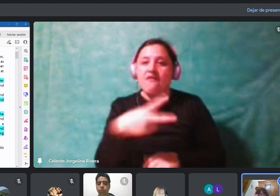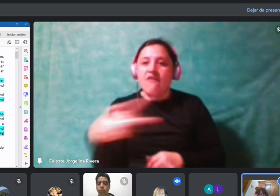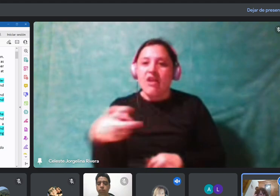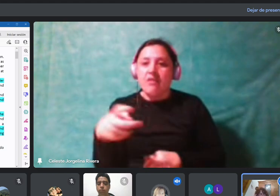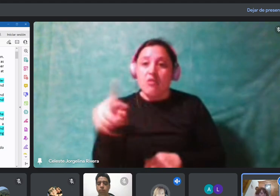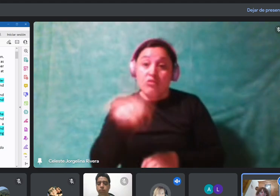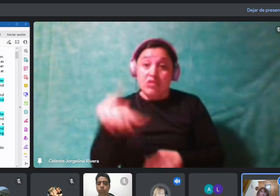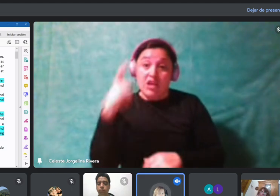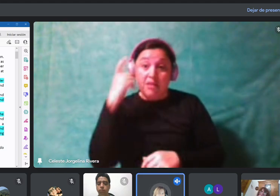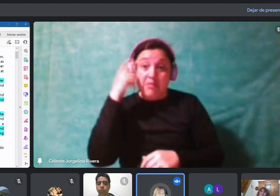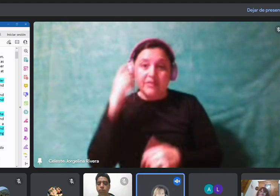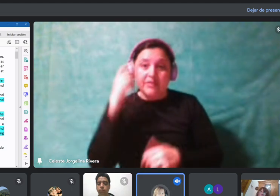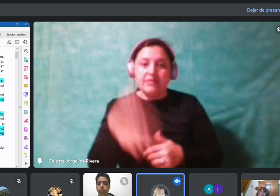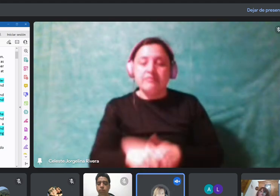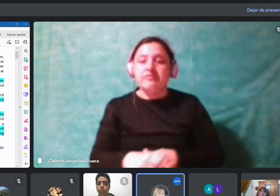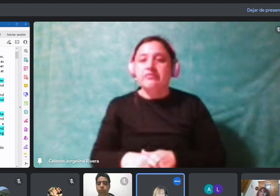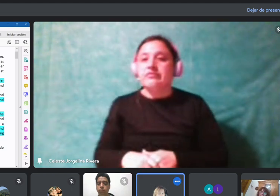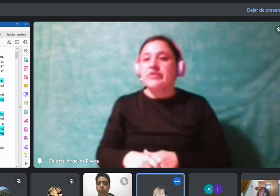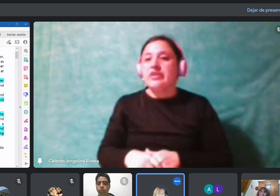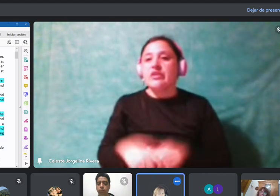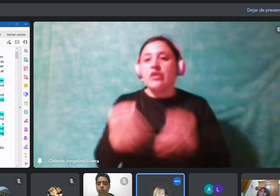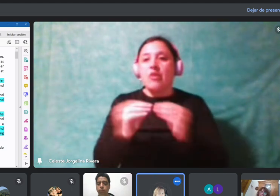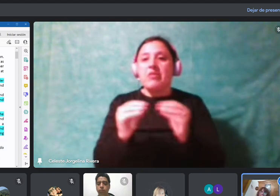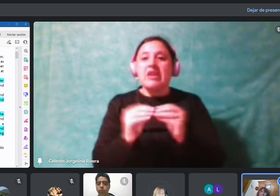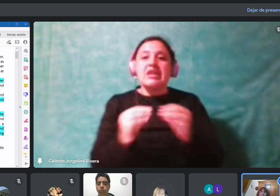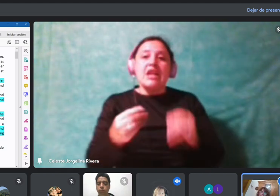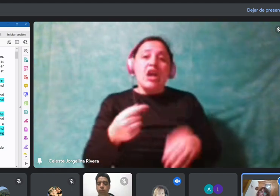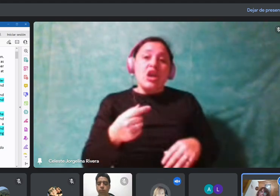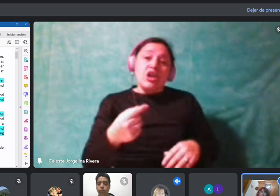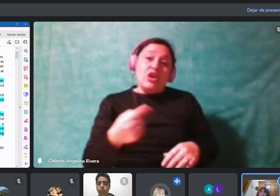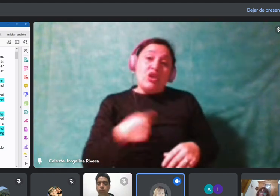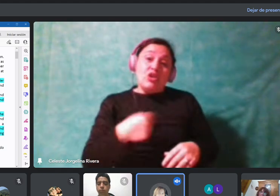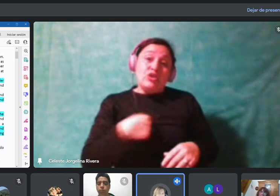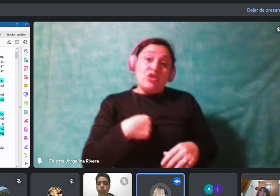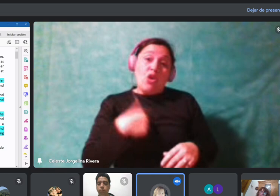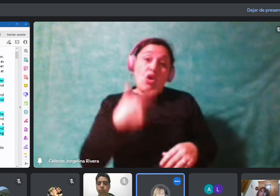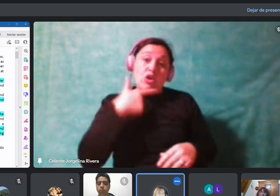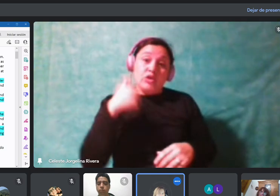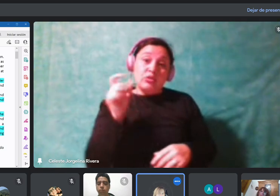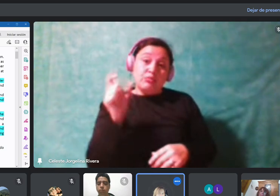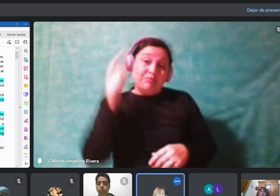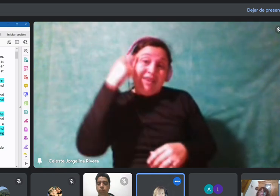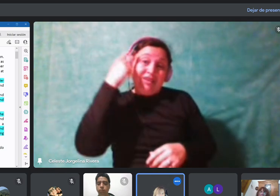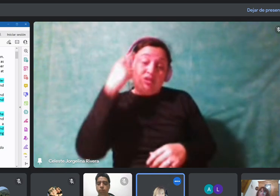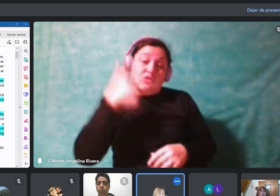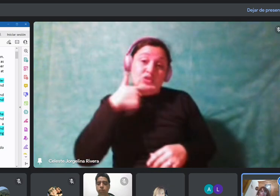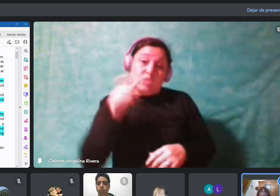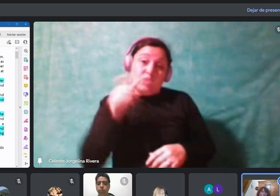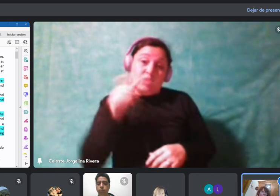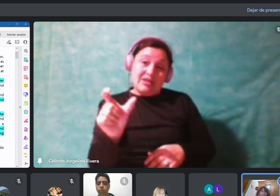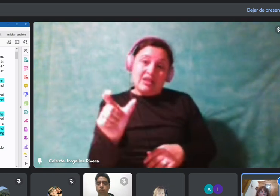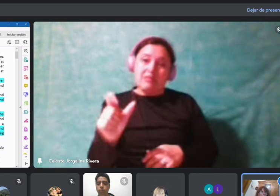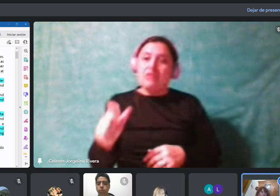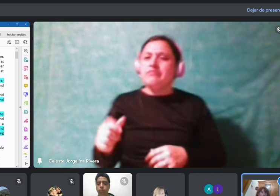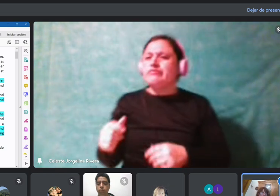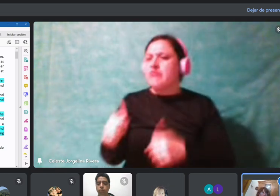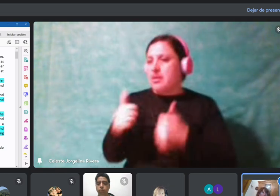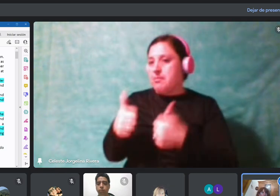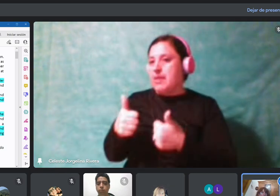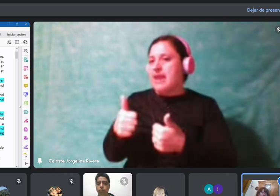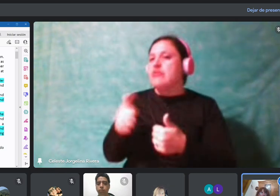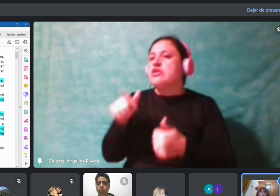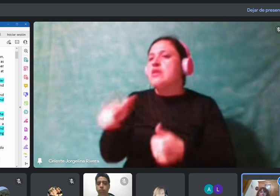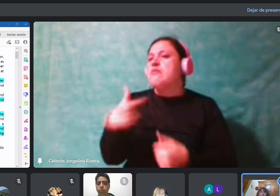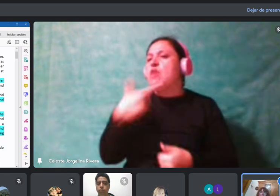Yo lo tomé como sustantivo, profe. Bien. ¿Y por qué lo tomaste como sustantivo?